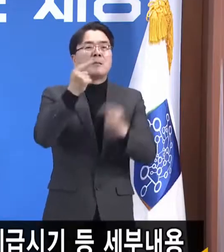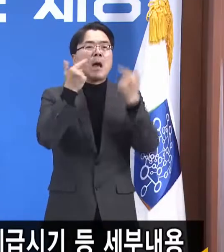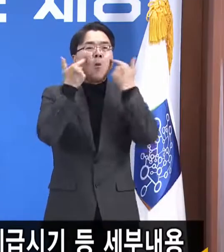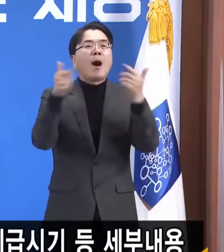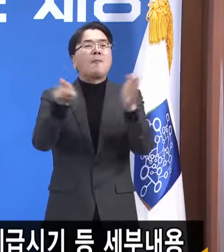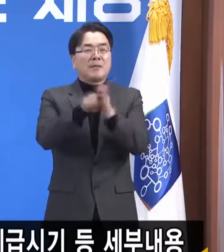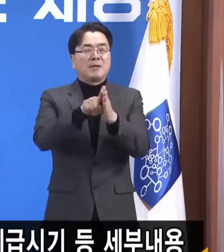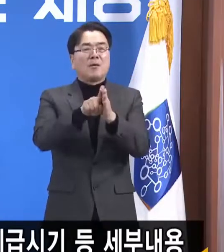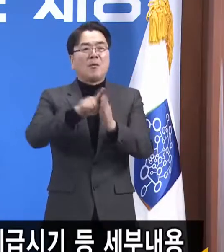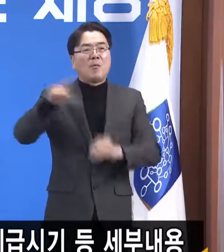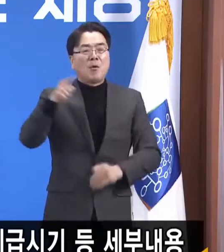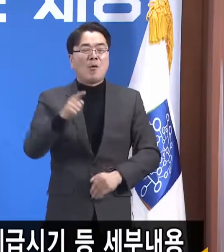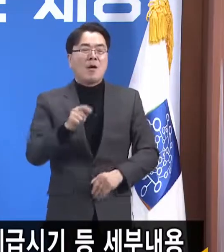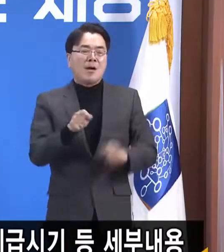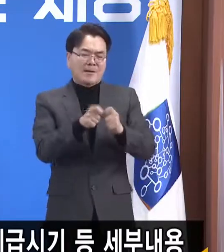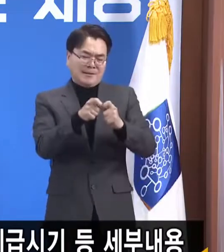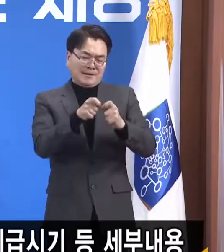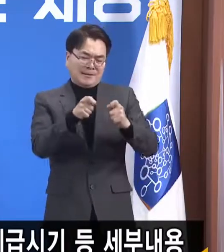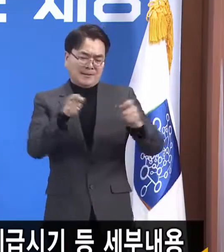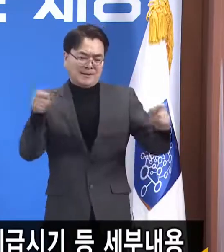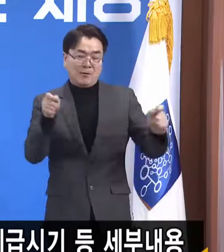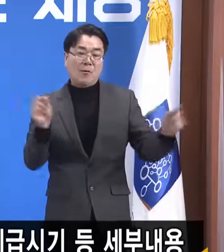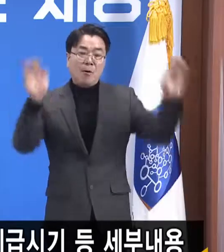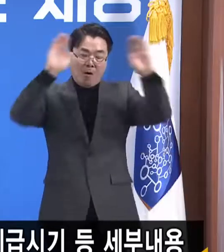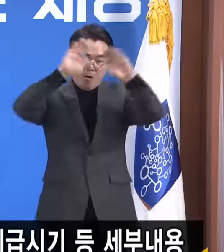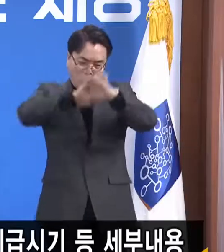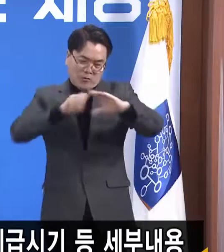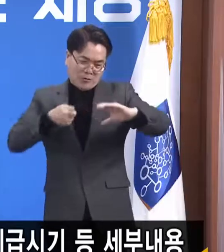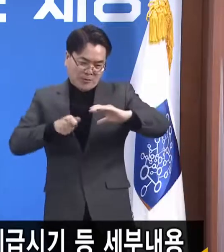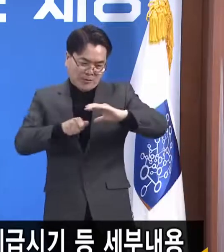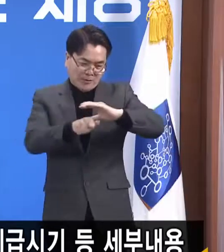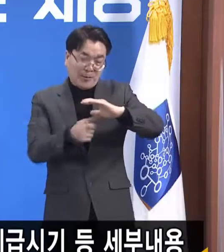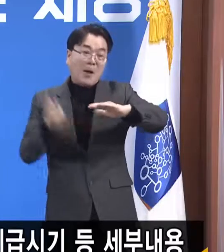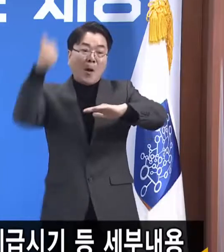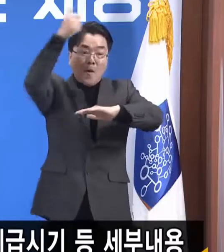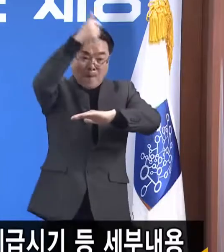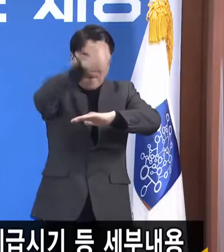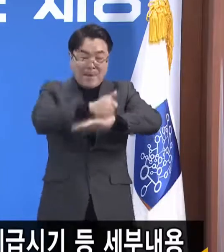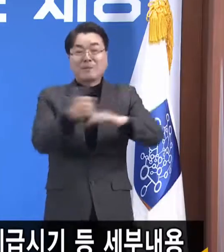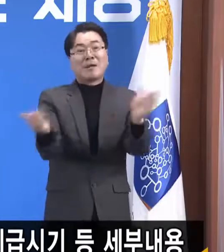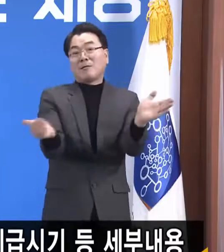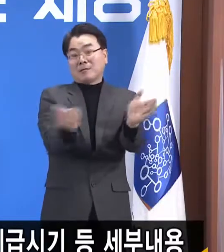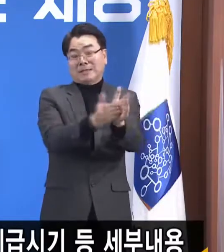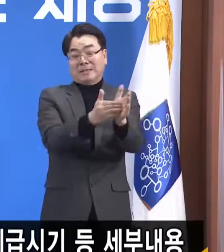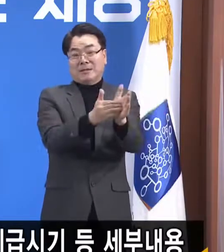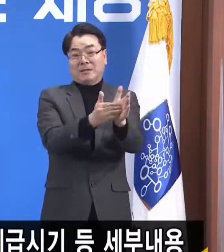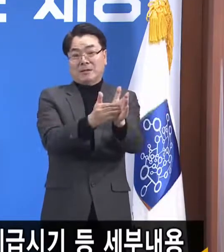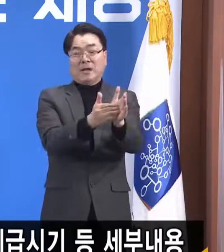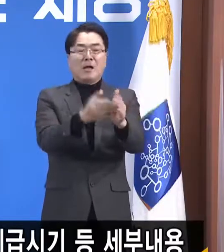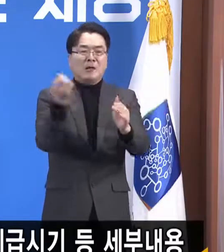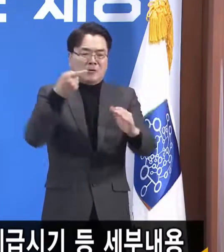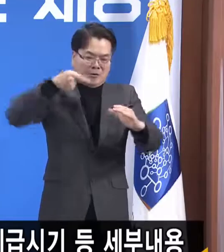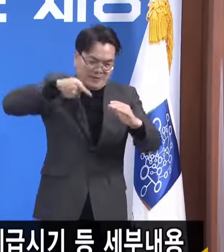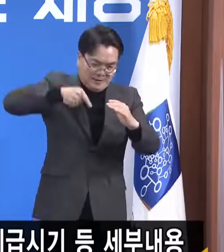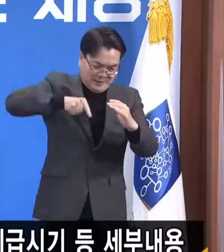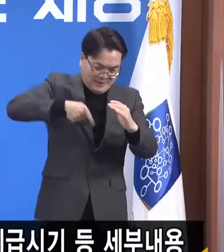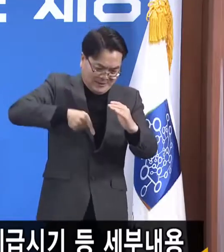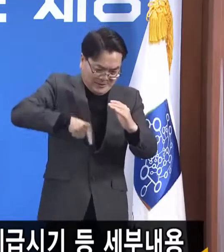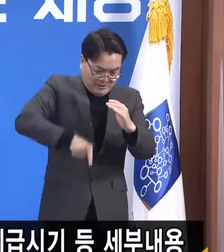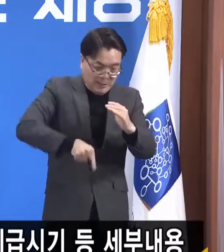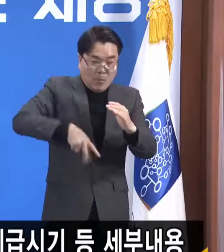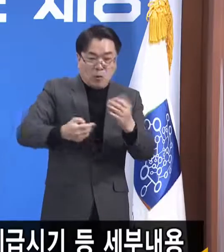아무리 길고 어두운 터널도 결국에는 끝이 있고 또 제 아무리 깊은 골도